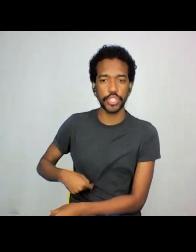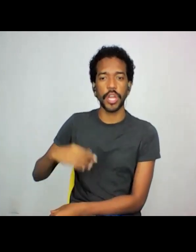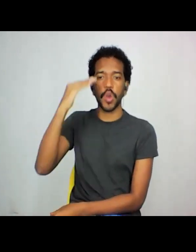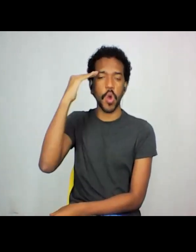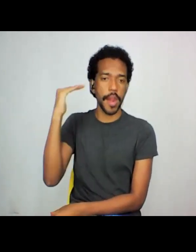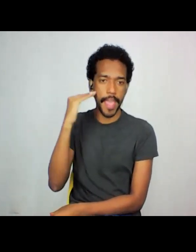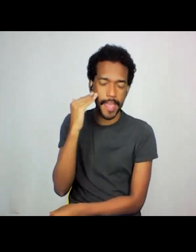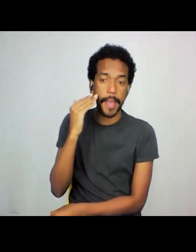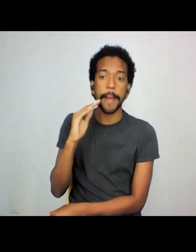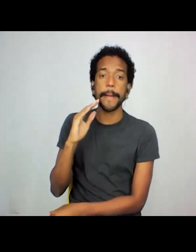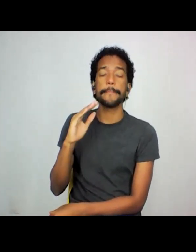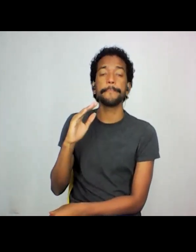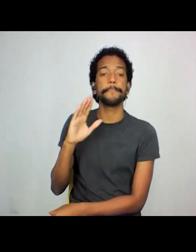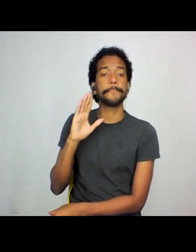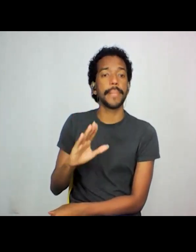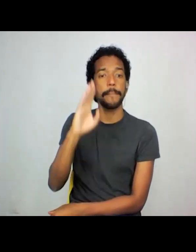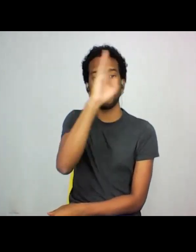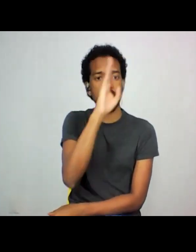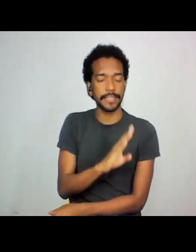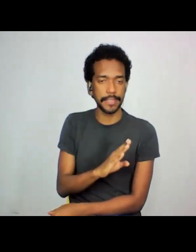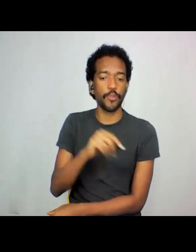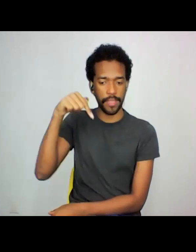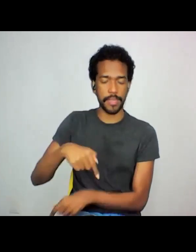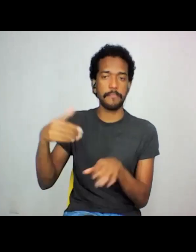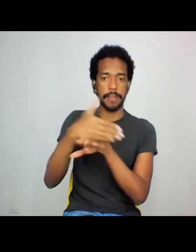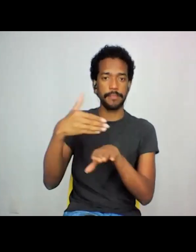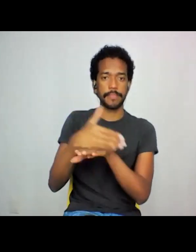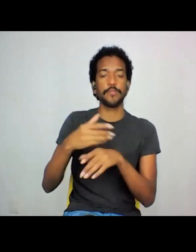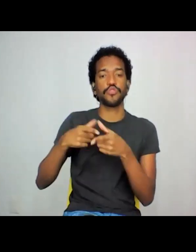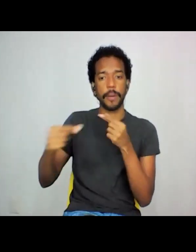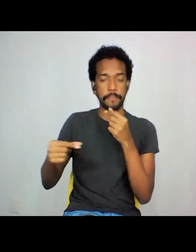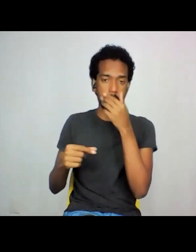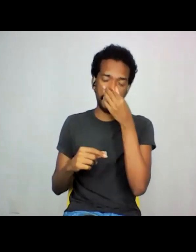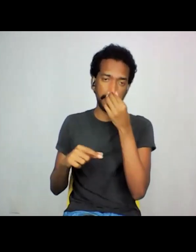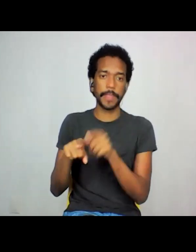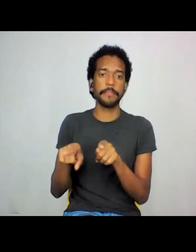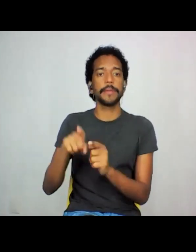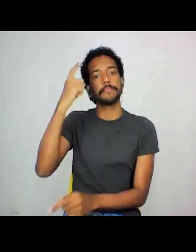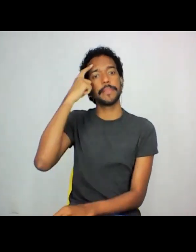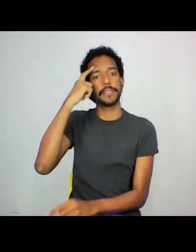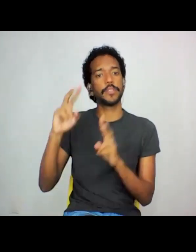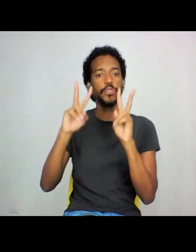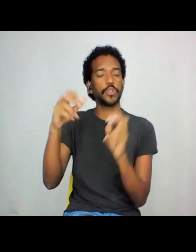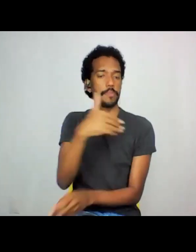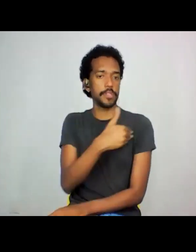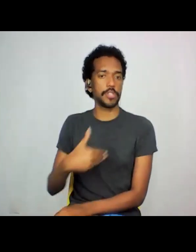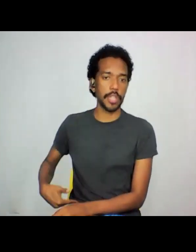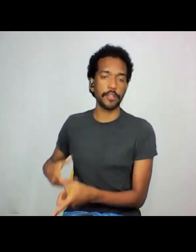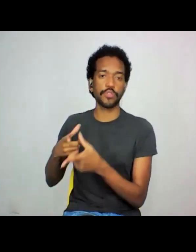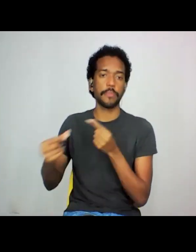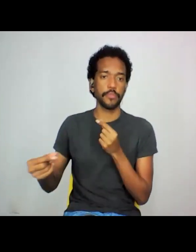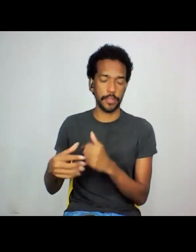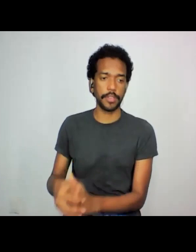no caso do Brasil, do Japão, e pensando aqui o Estado japonês. Então, tem instituições